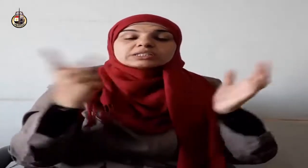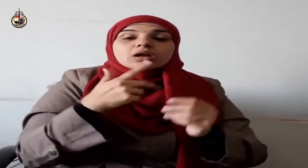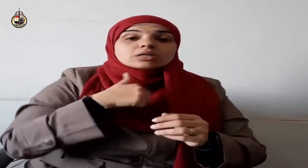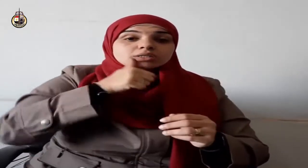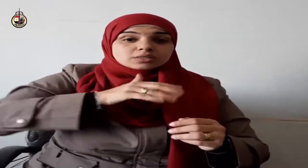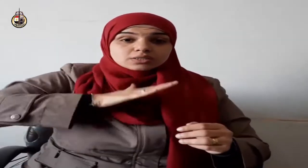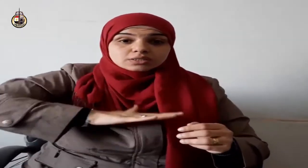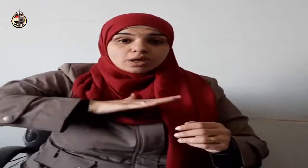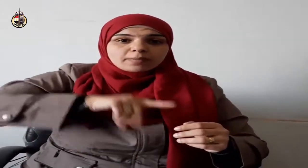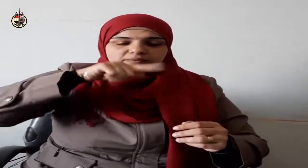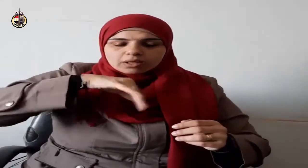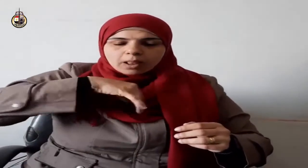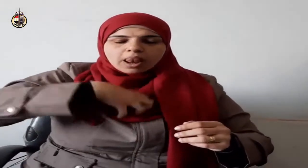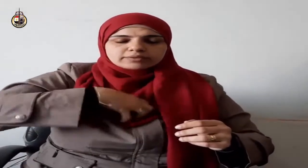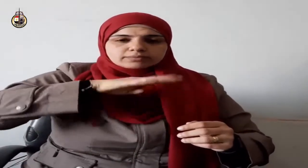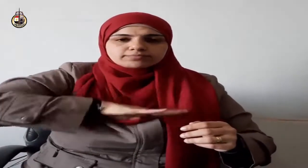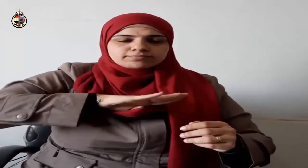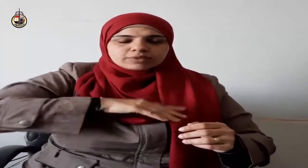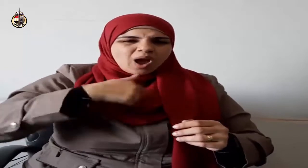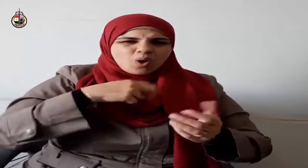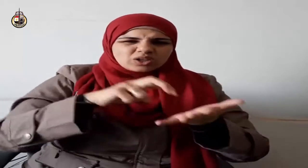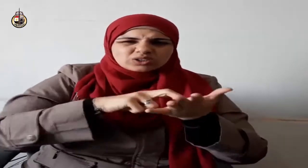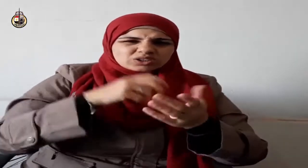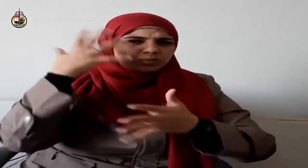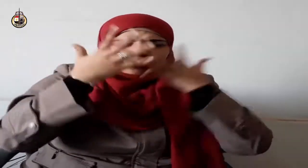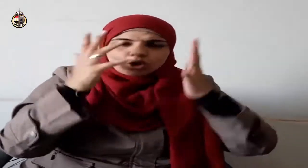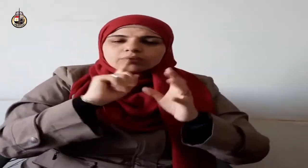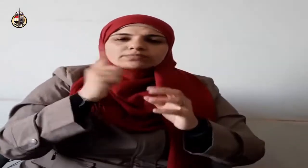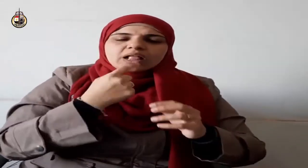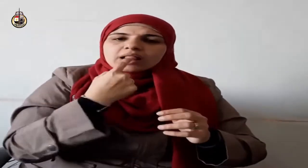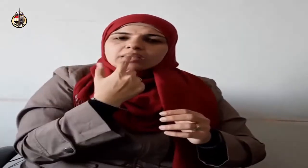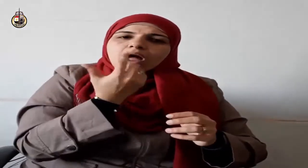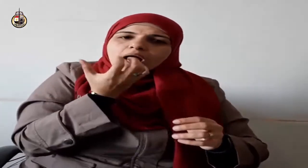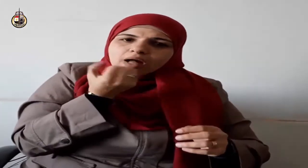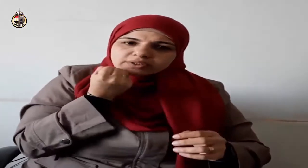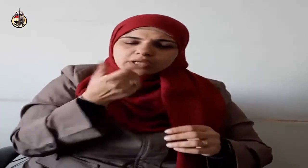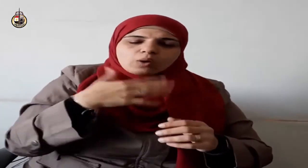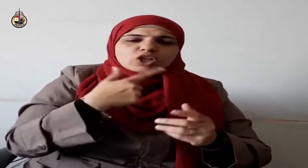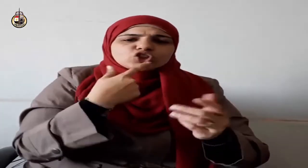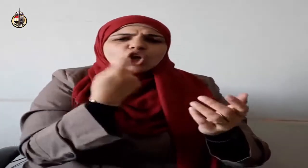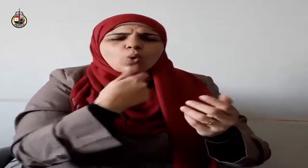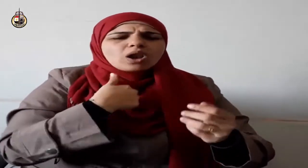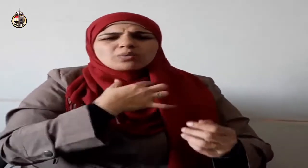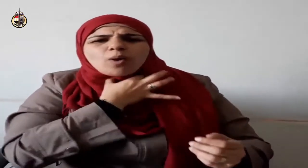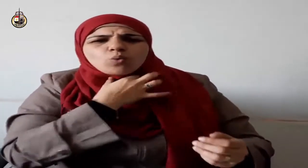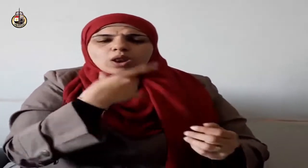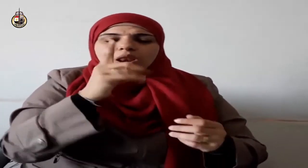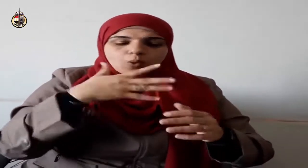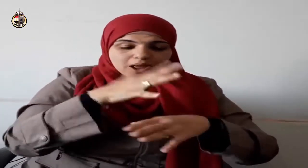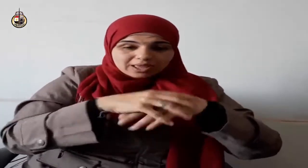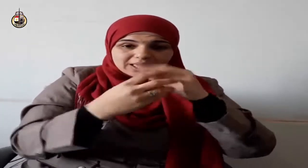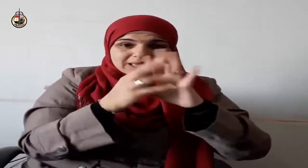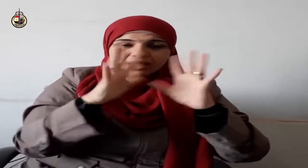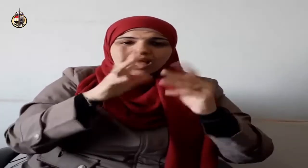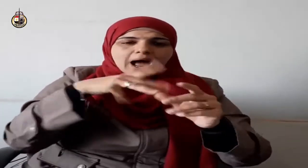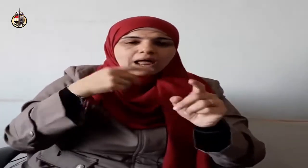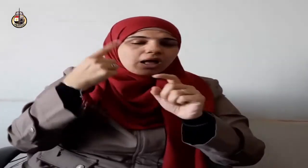تعالى واصبر لحكم ربك فإنك بأعيننا وسبح بحمد ربك حين